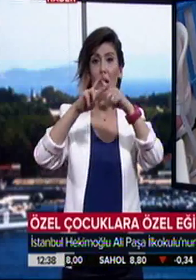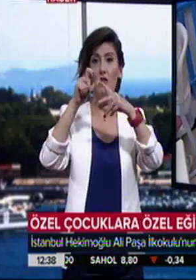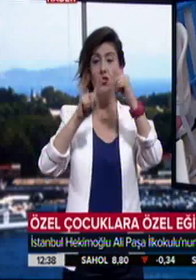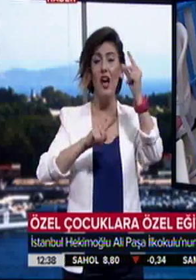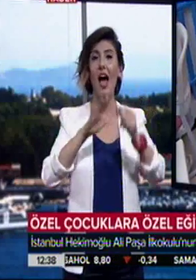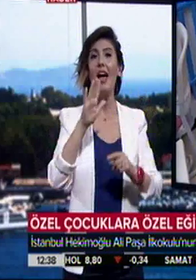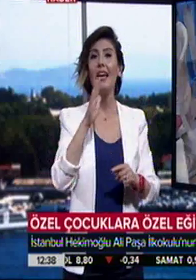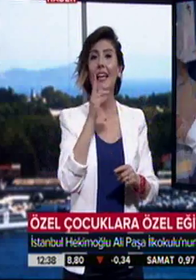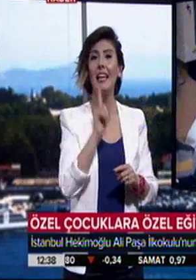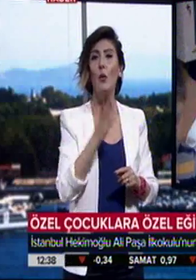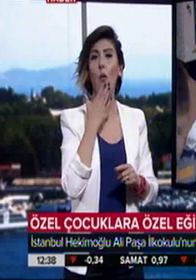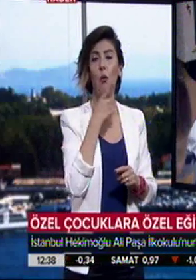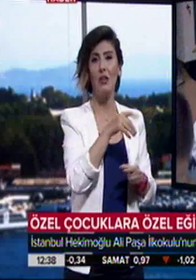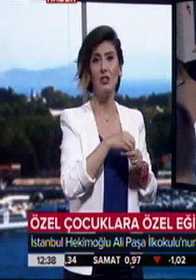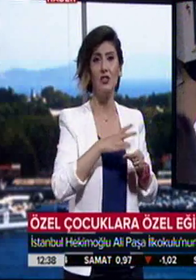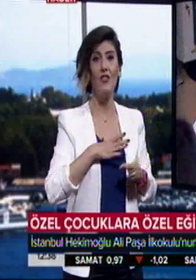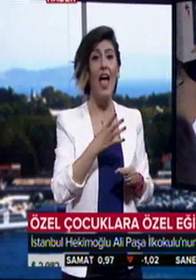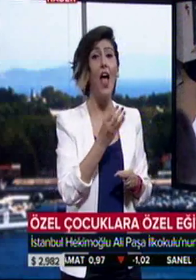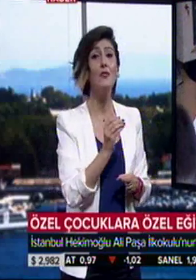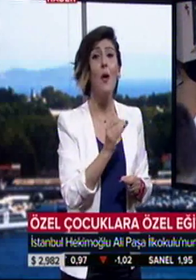harikasın. Sen en çok hangi dersi seviyorsun peki?